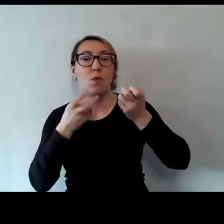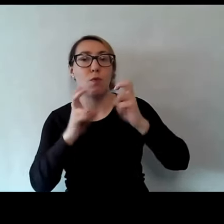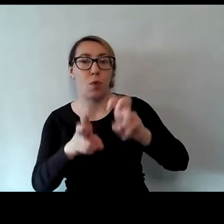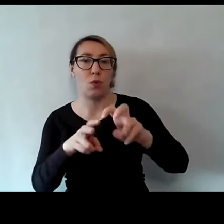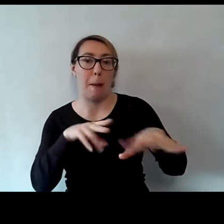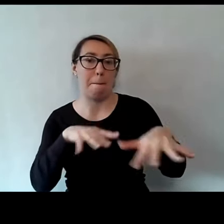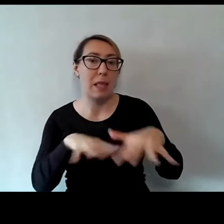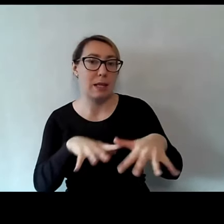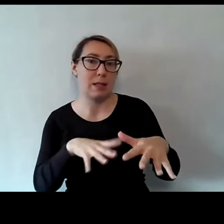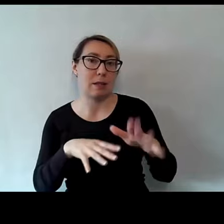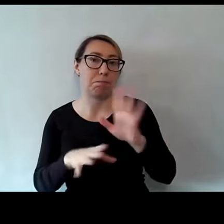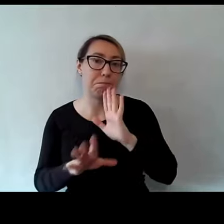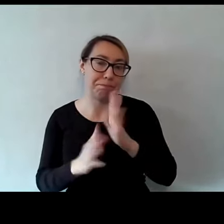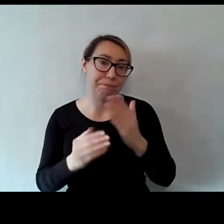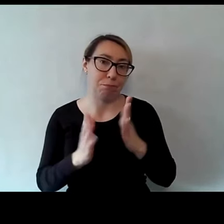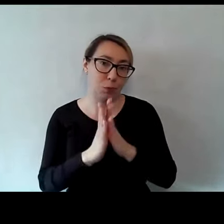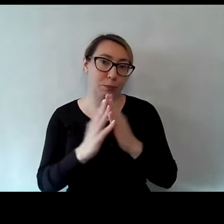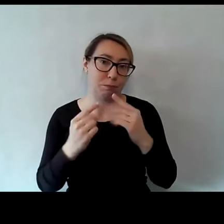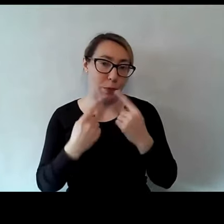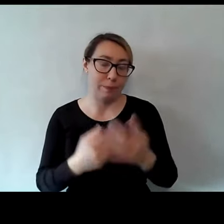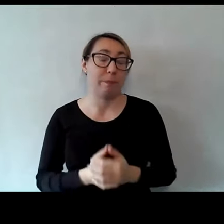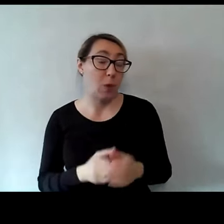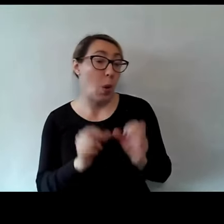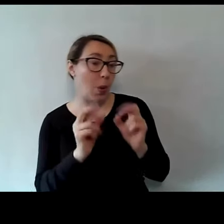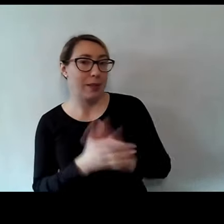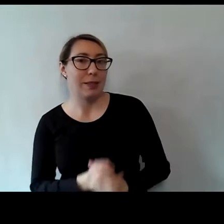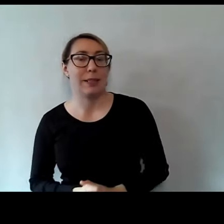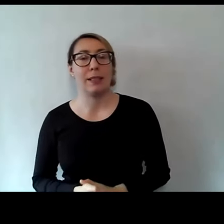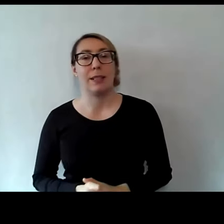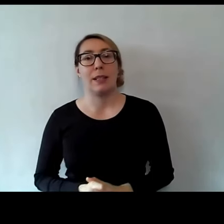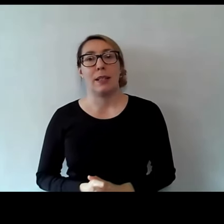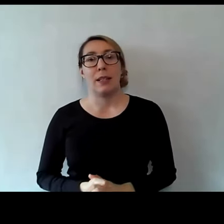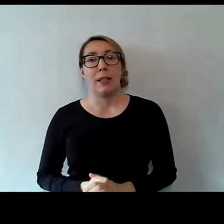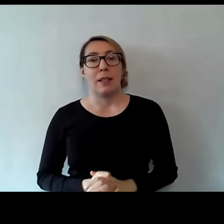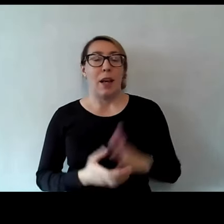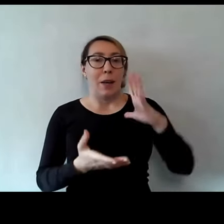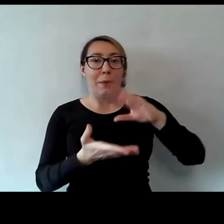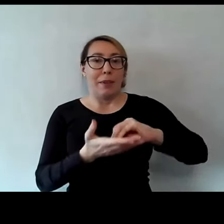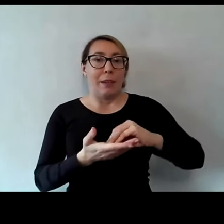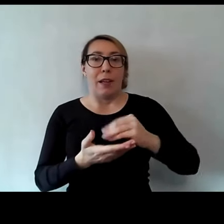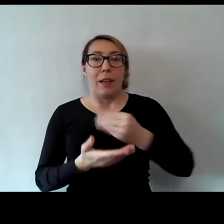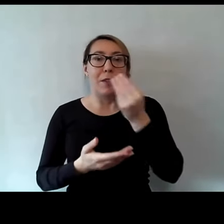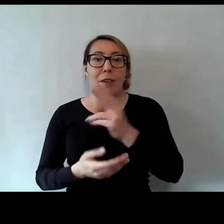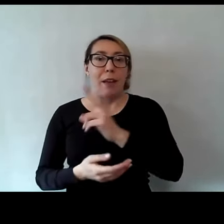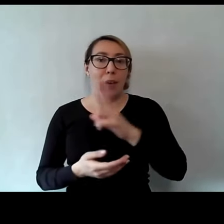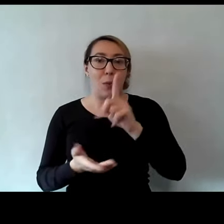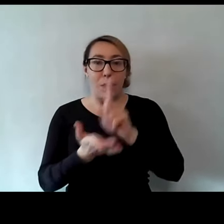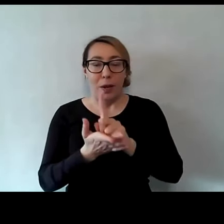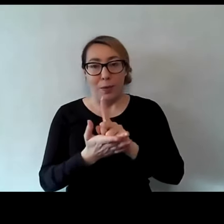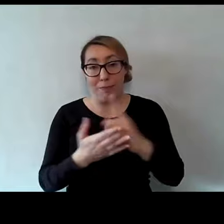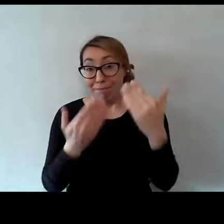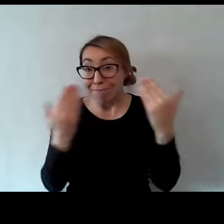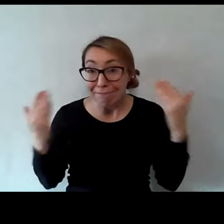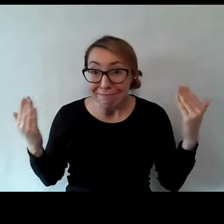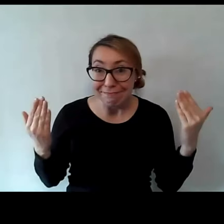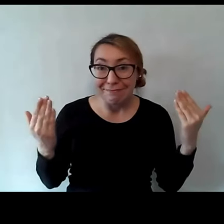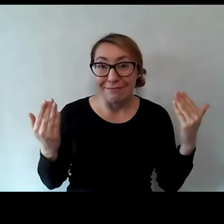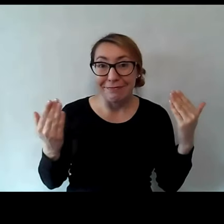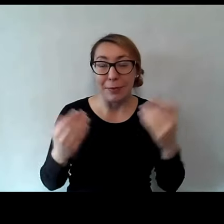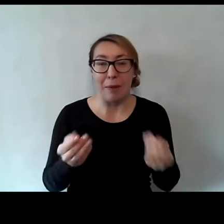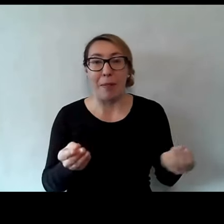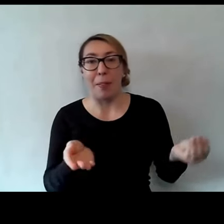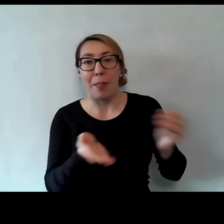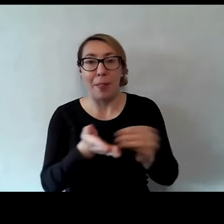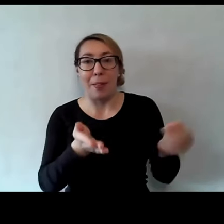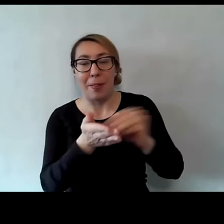miejsca. Jasne. Więc jeszcze raz, bo nie ze wszystkimi się przywitałem, bo dochodziły